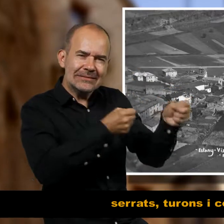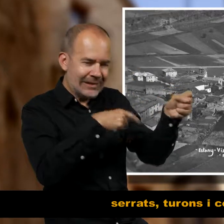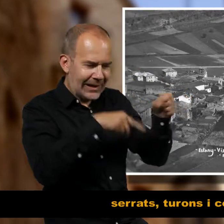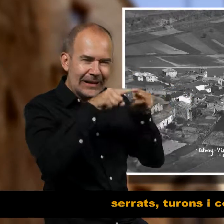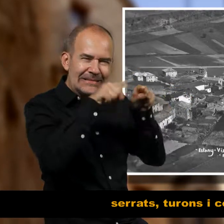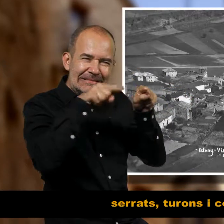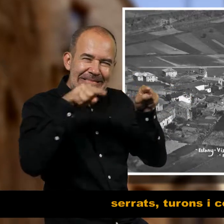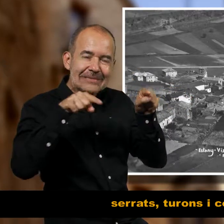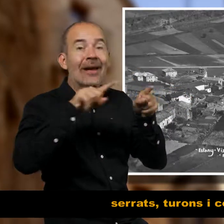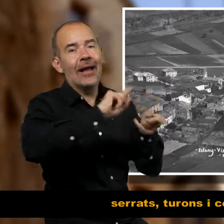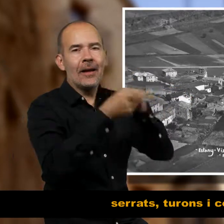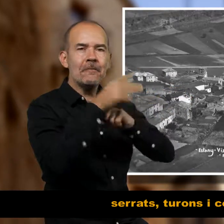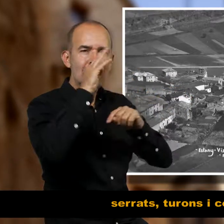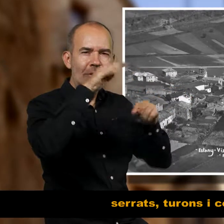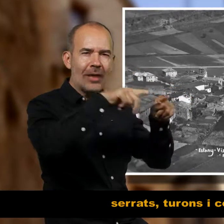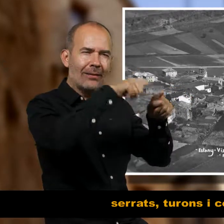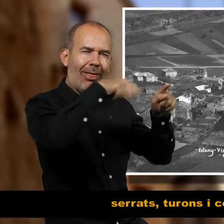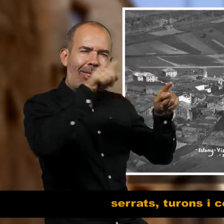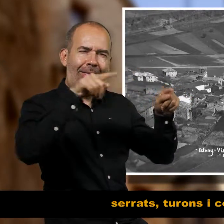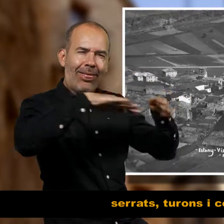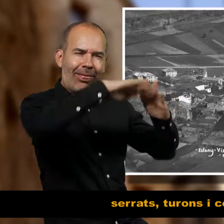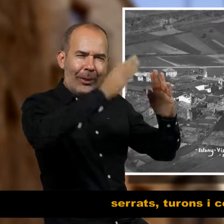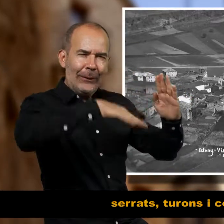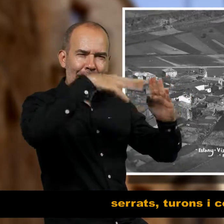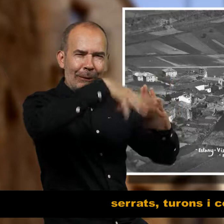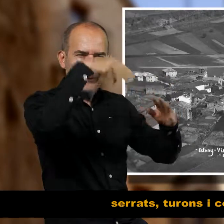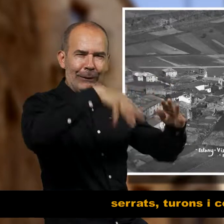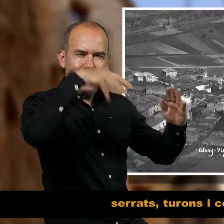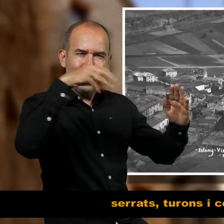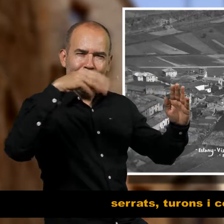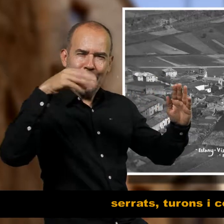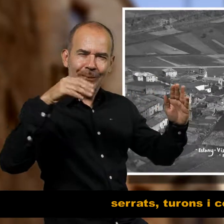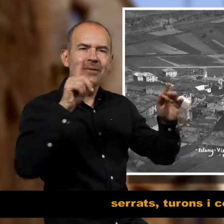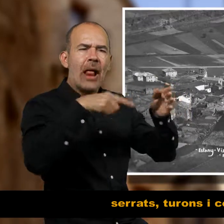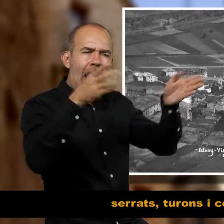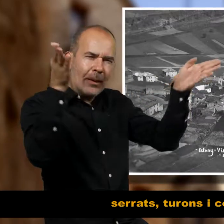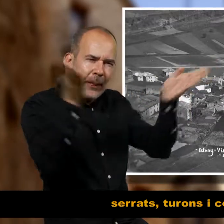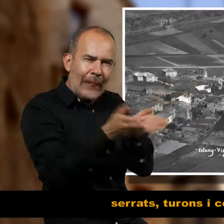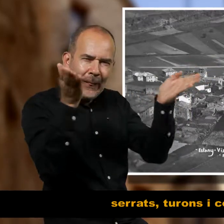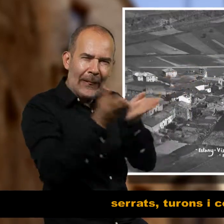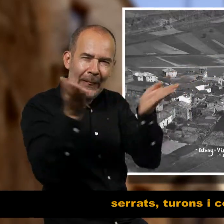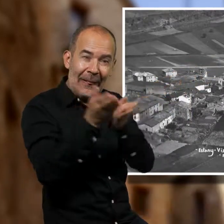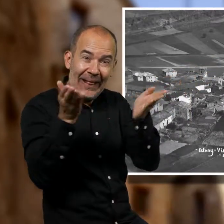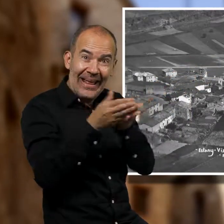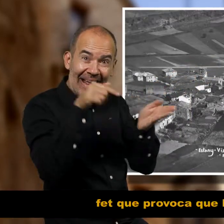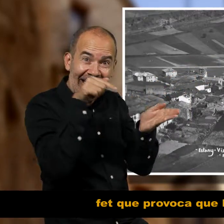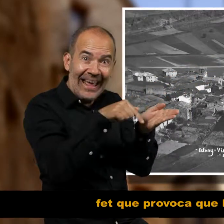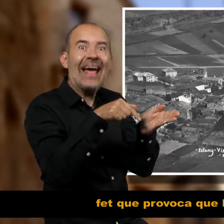serrats, turons i cois, fet que provoca que l'aigua s'acumuli fàcilment al fons d'una